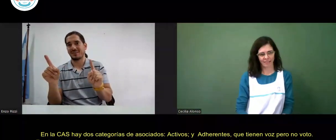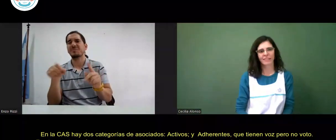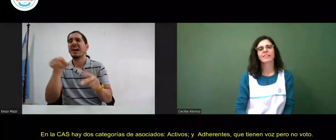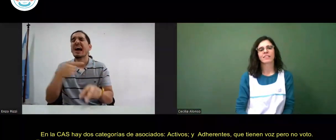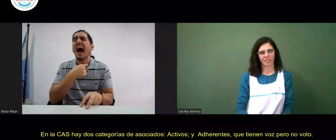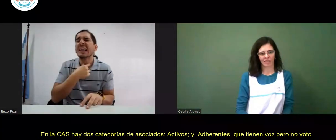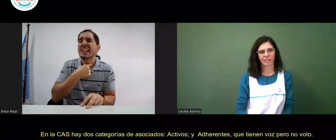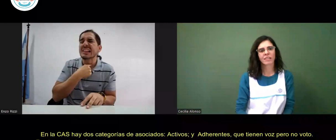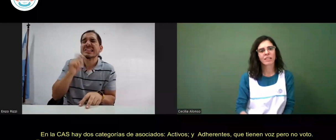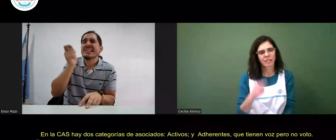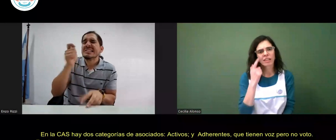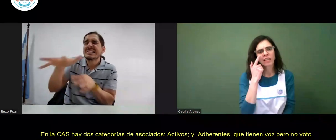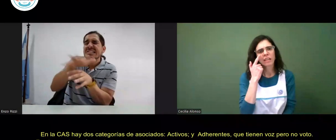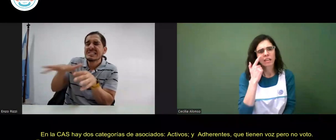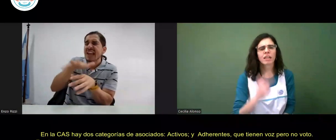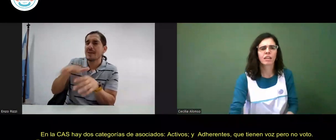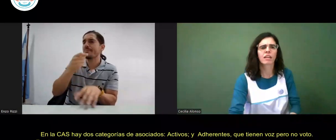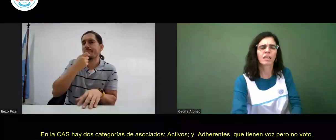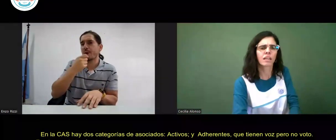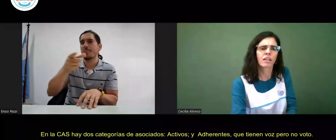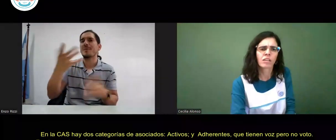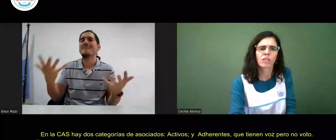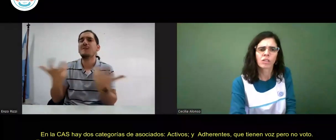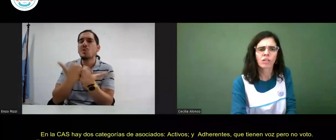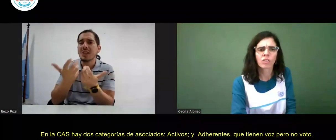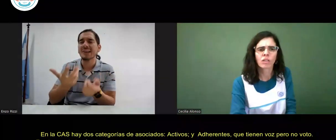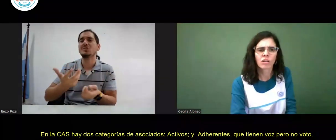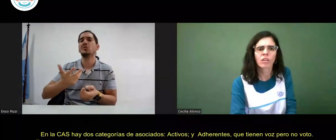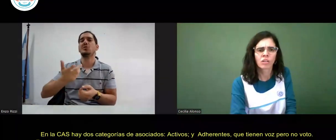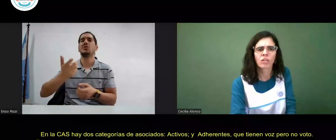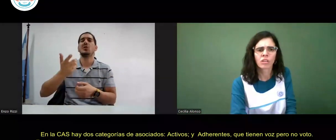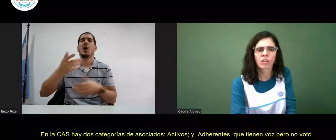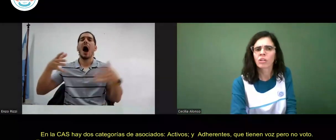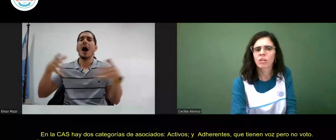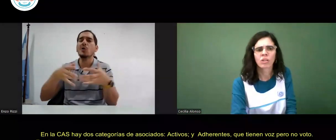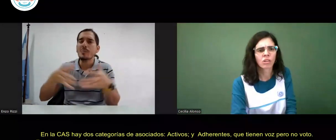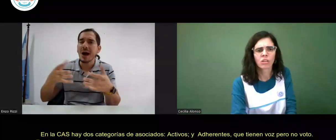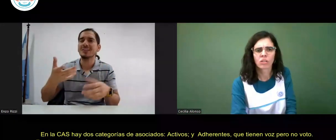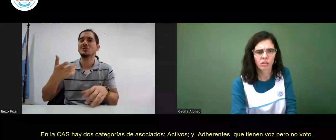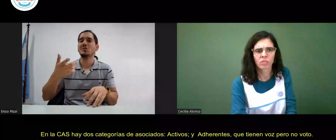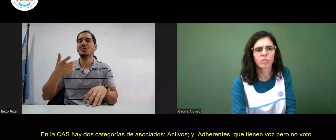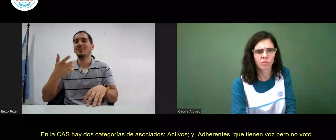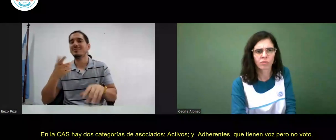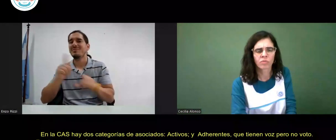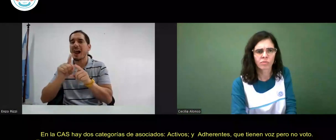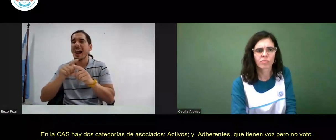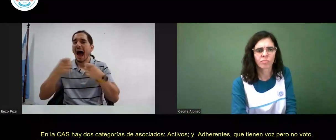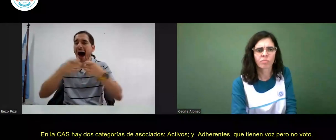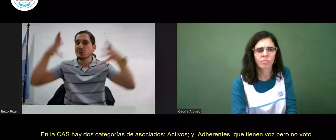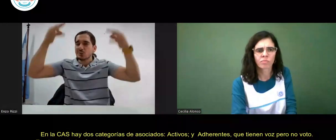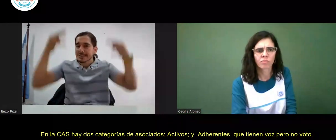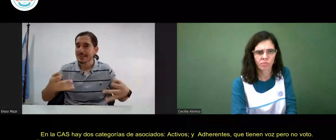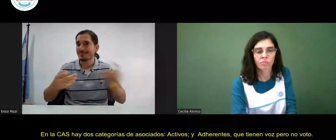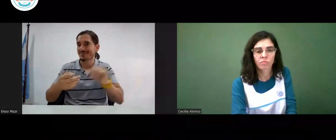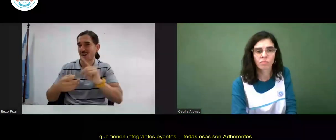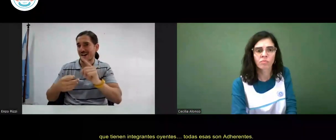es el caso de las fundaciones agrupaciones y otras que no son